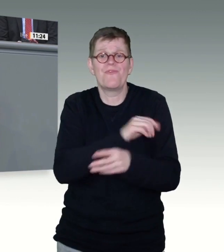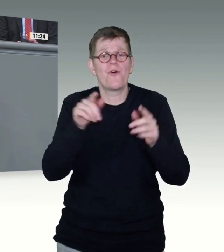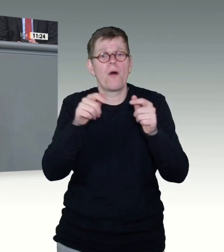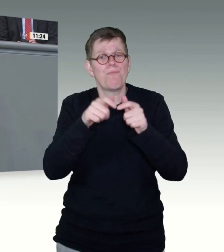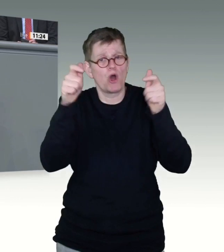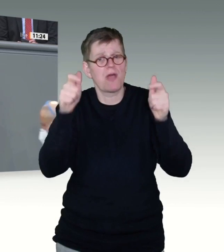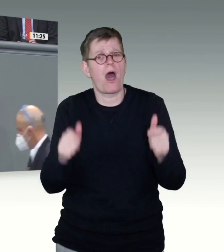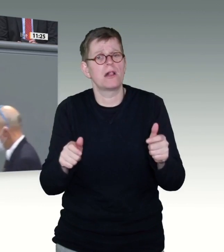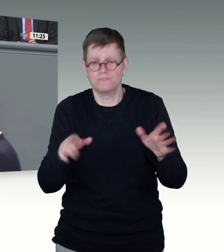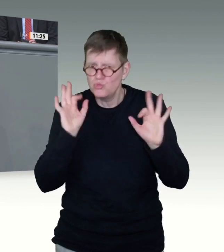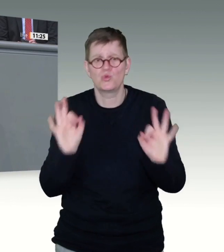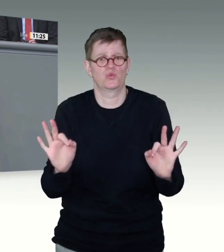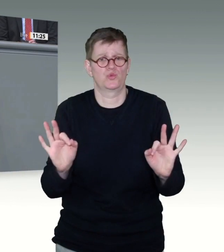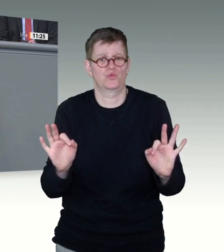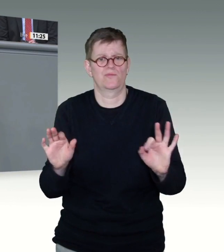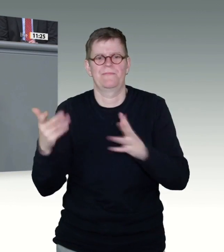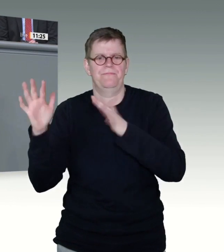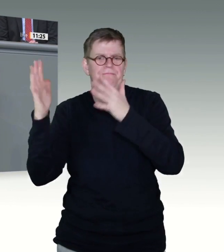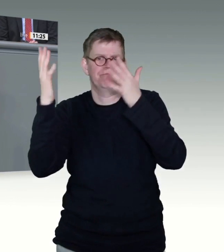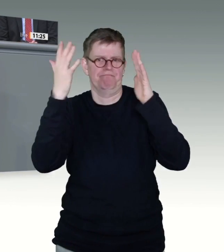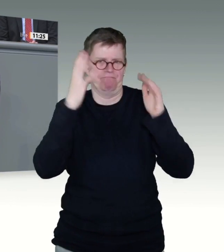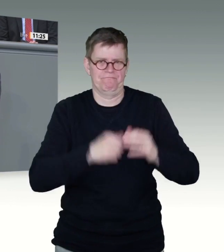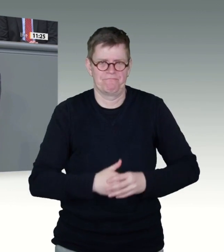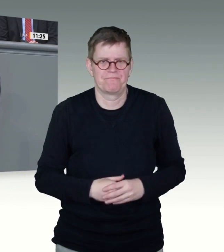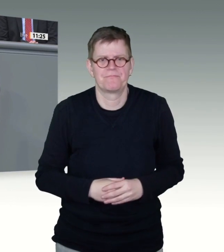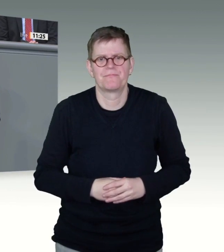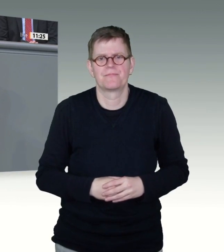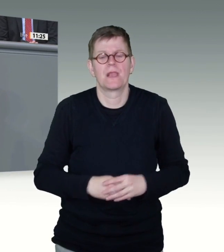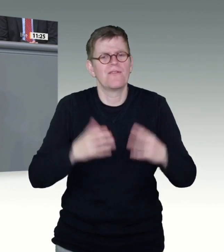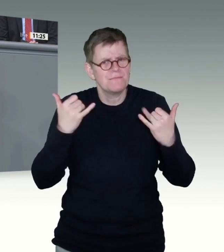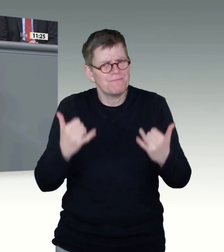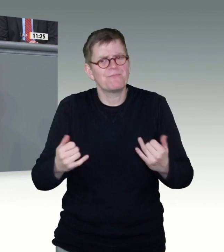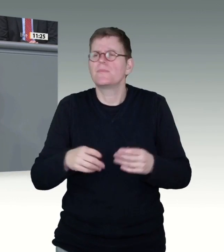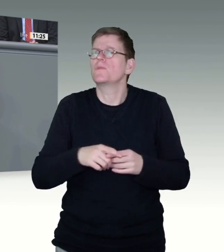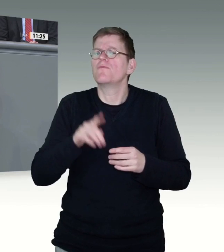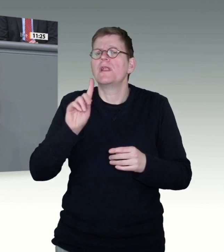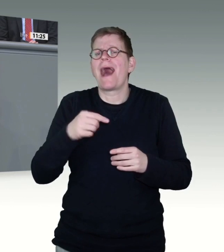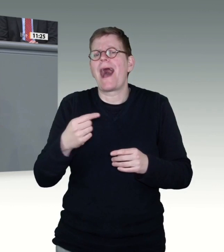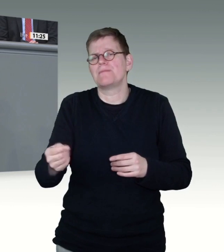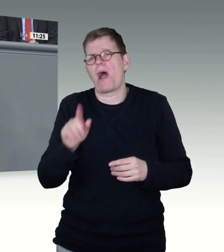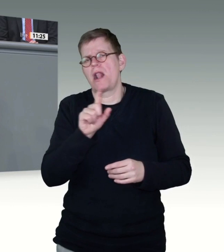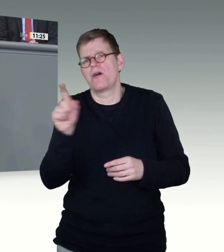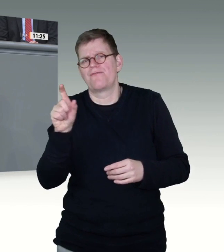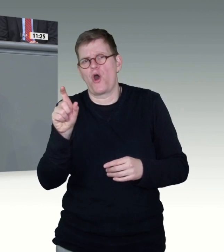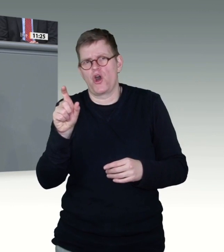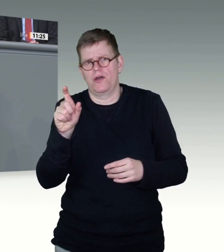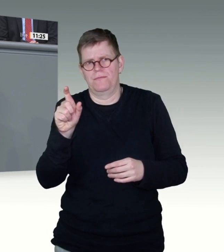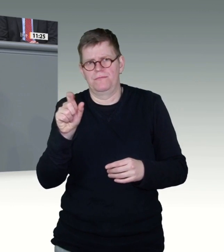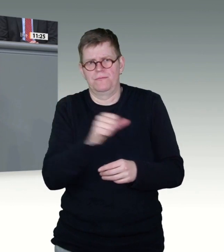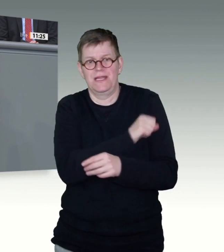Wenn jeder sich einmal pro Woche impfen lassen kann, bedeutet das 320 Millionen Impftestmöglichkeiten pro